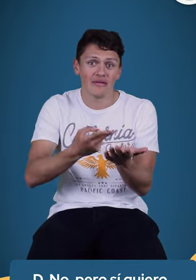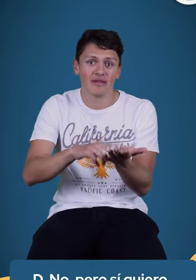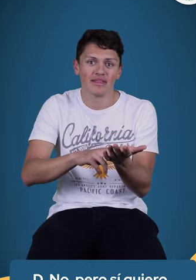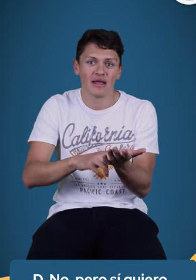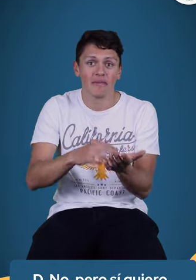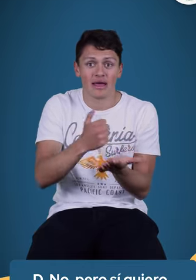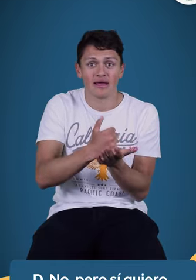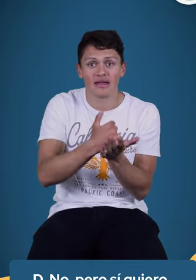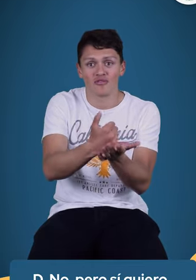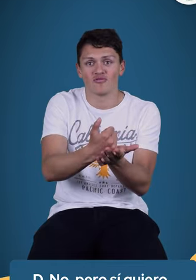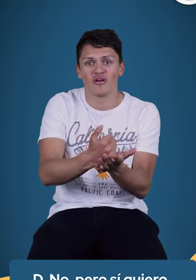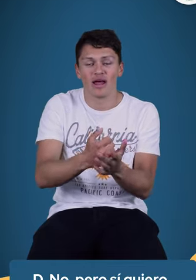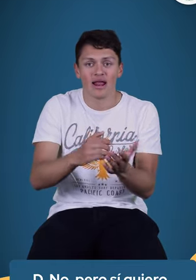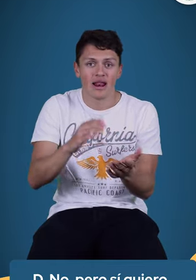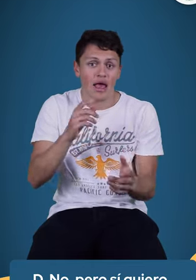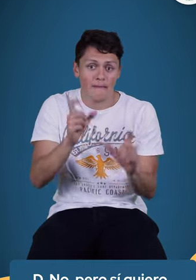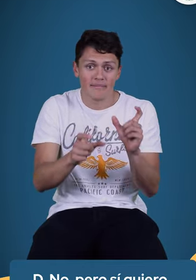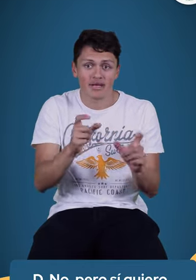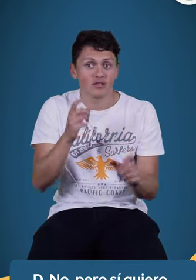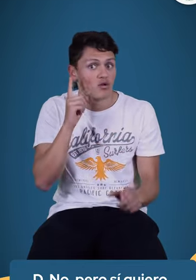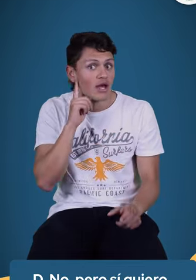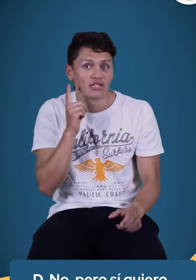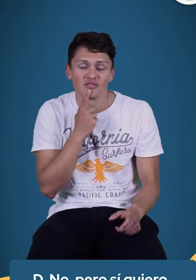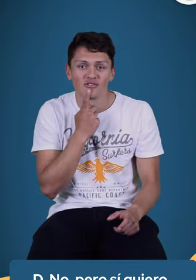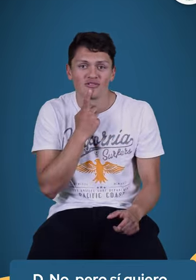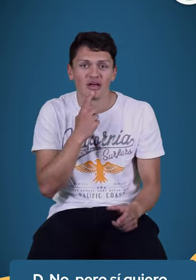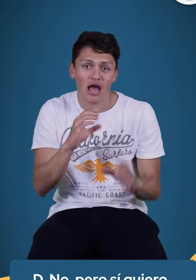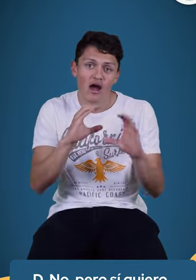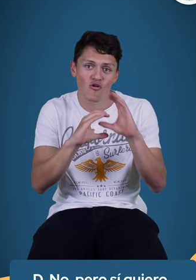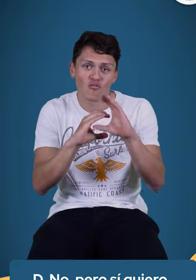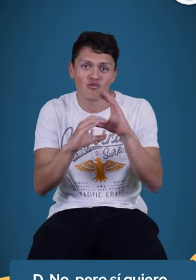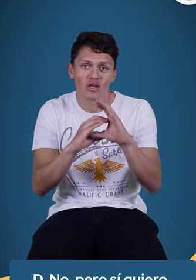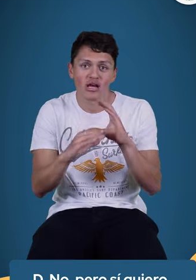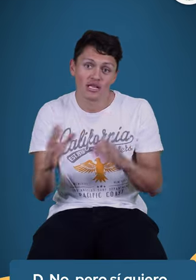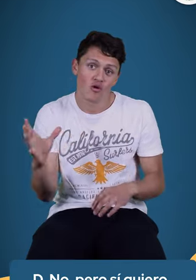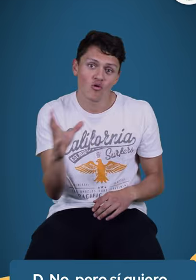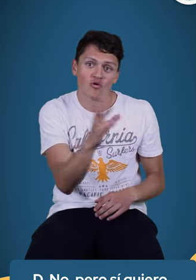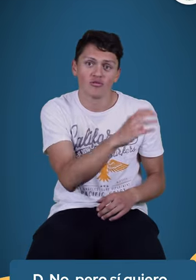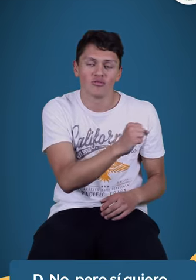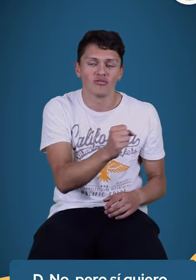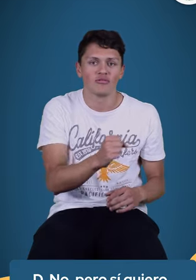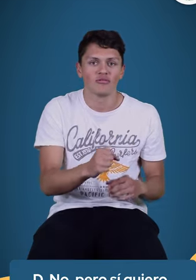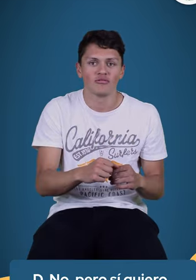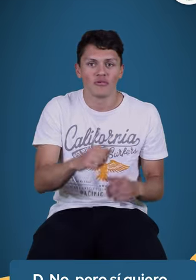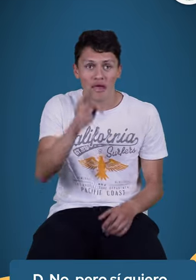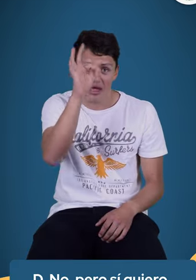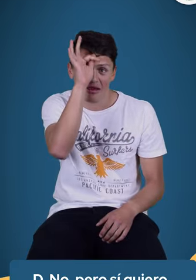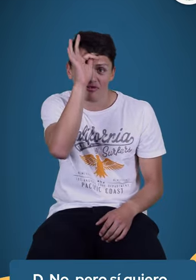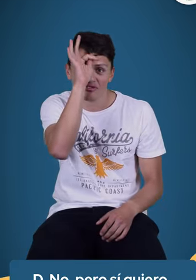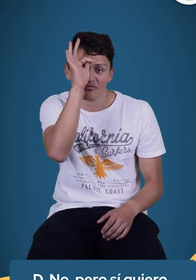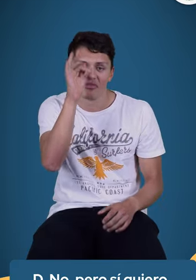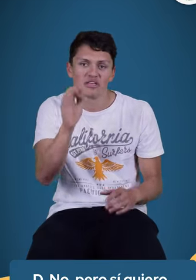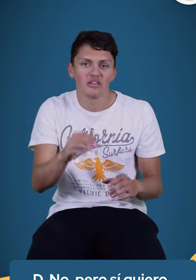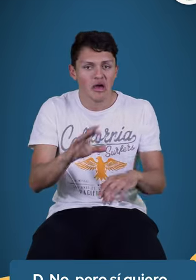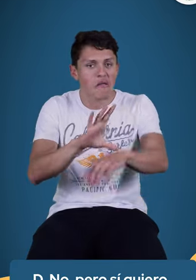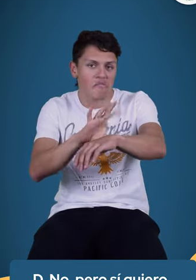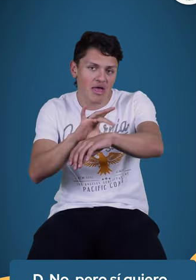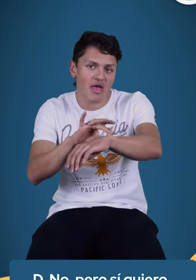intérprete para lograr comunicarse. Lo cual sería lo ideal para poder comunicarse con todo el personal del